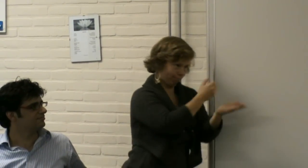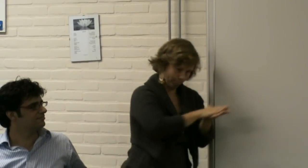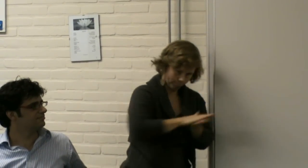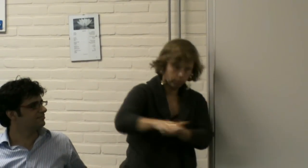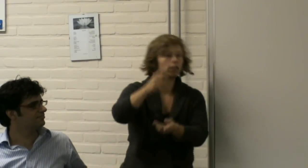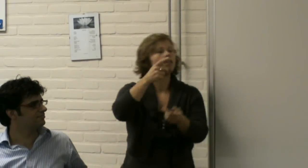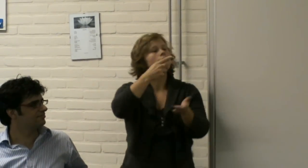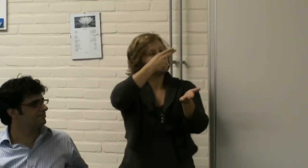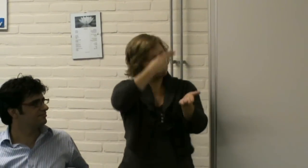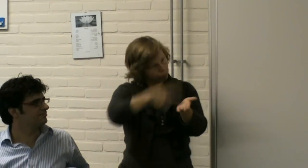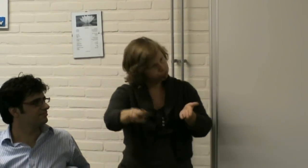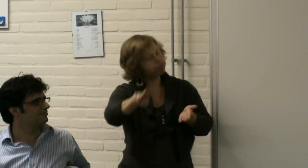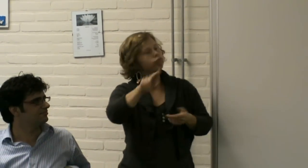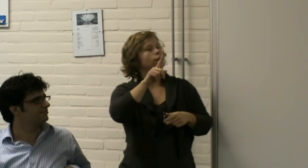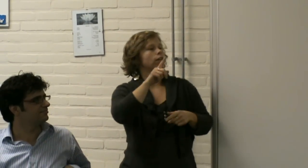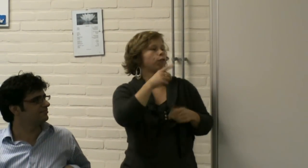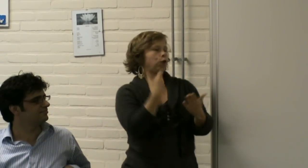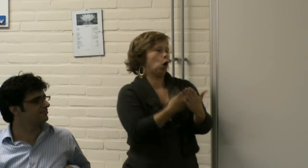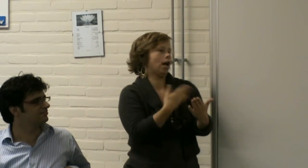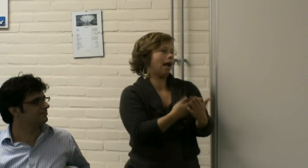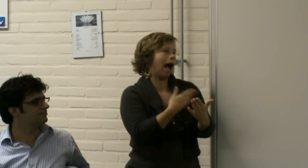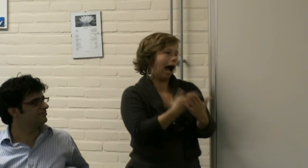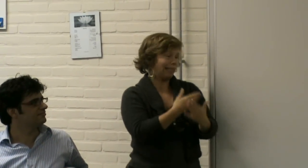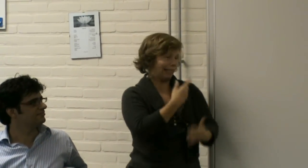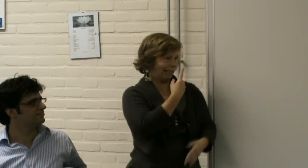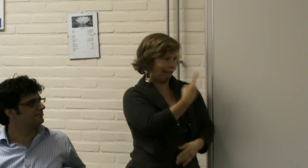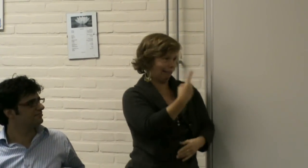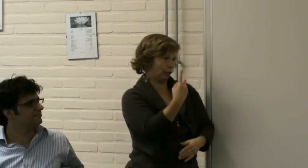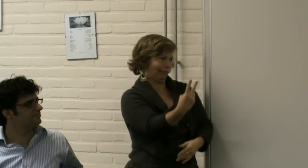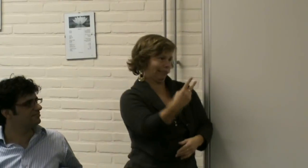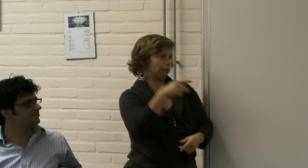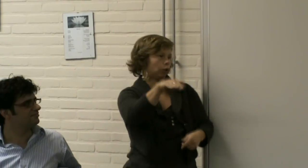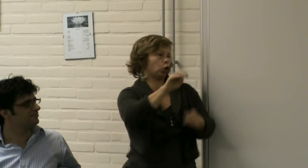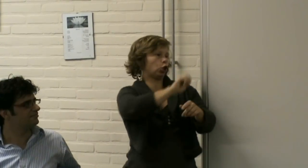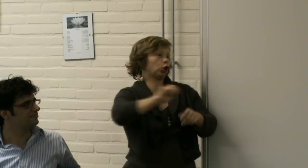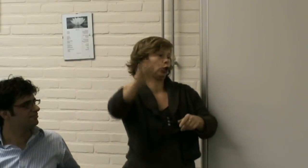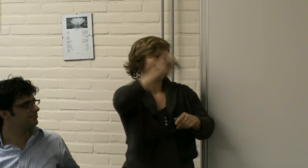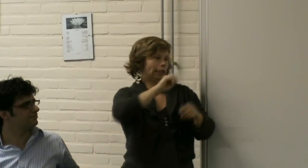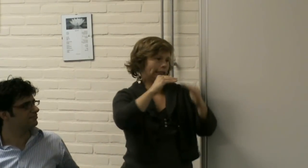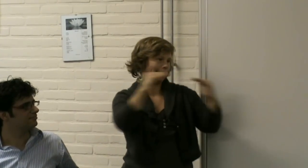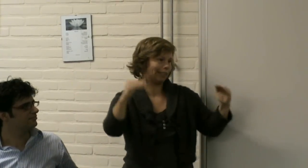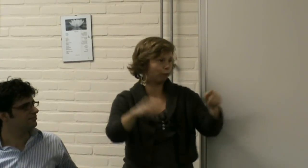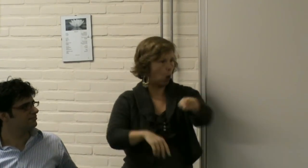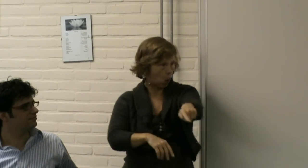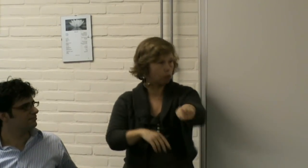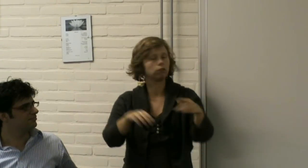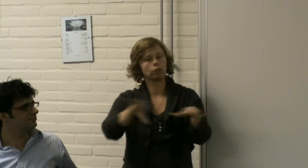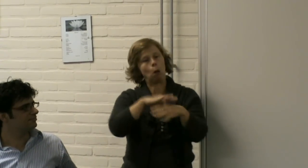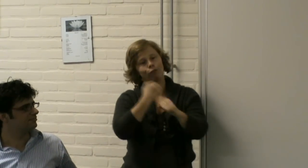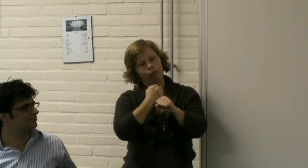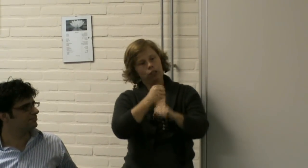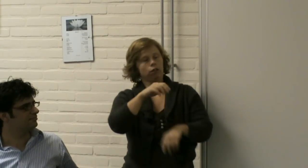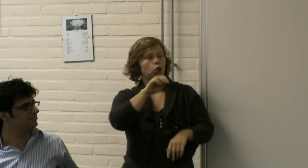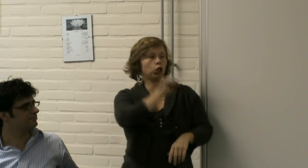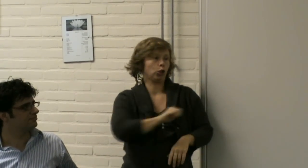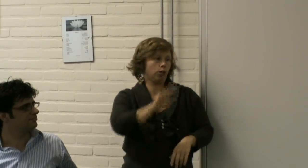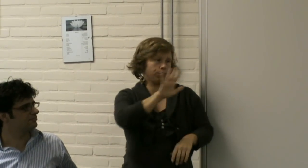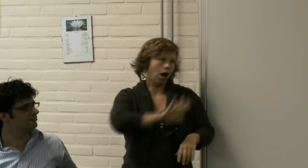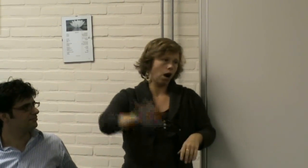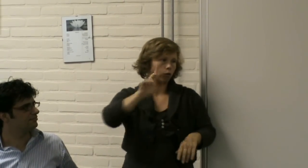parlement daar ook een verklaring obertekent. zodat het Europees niveau de EMT